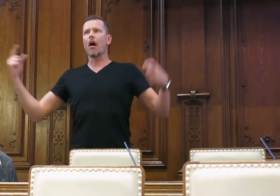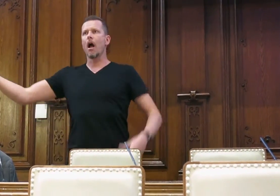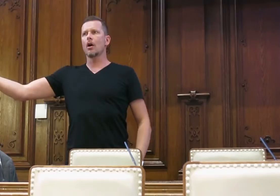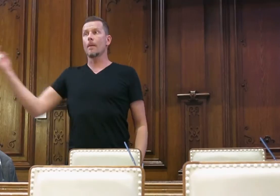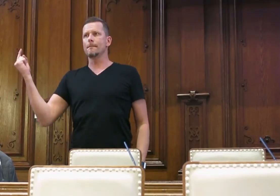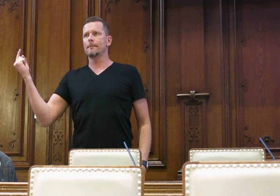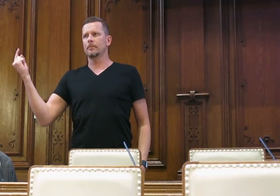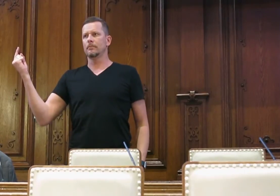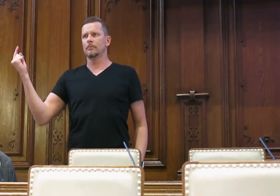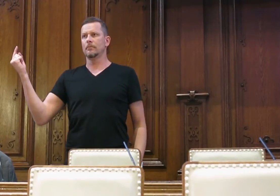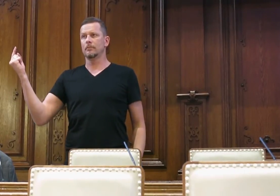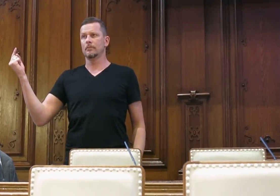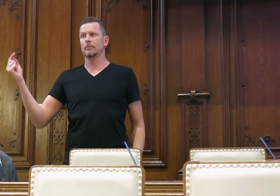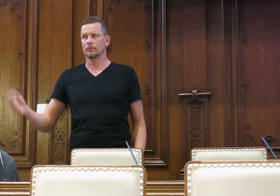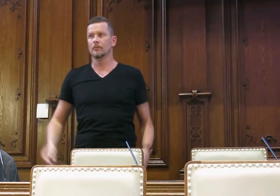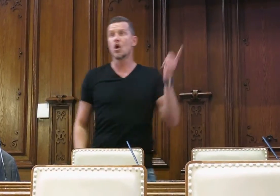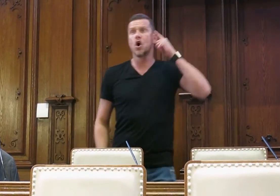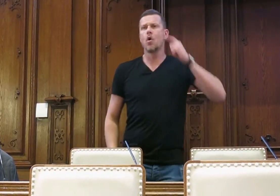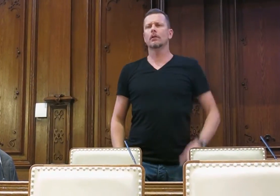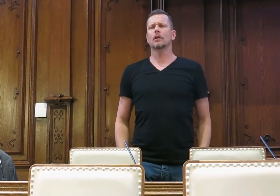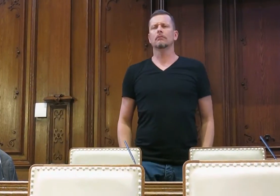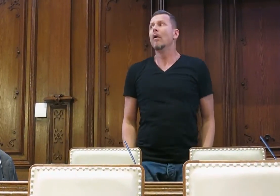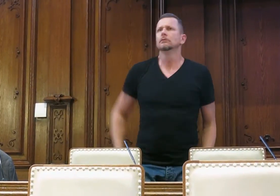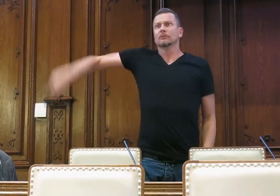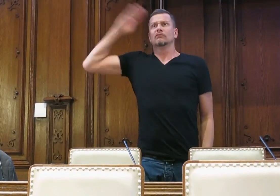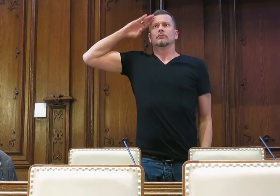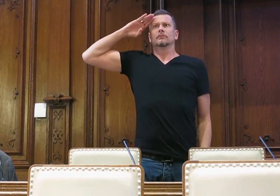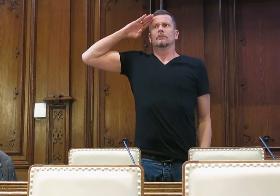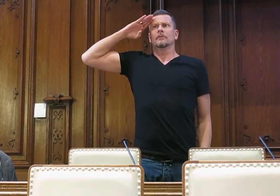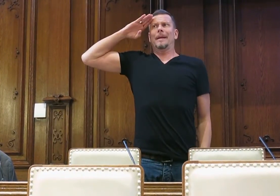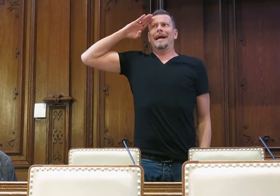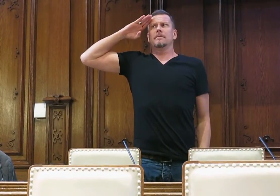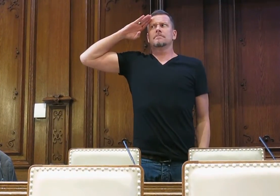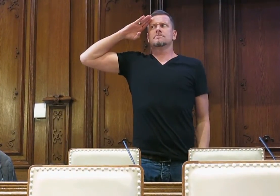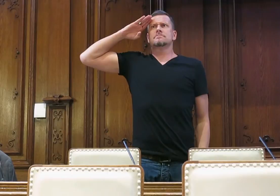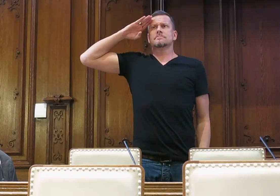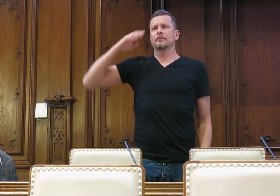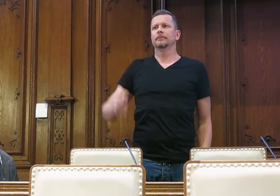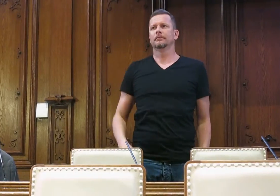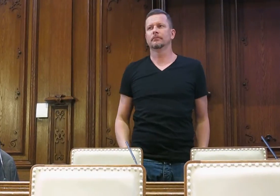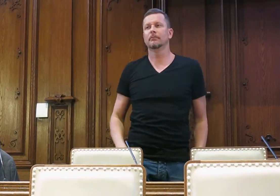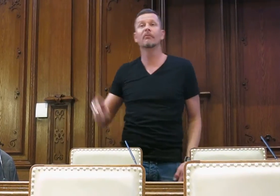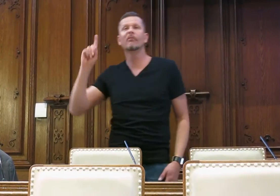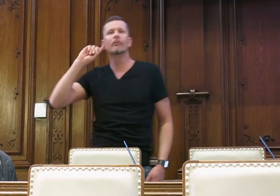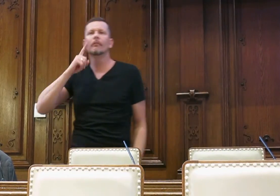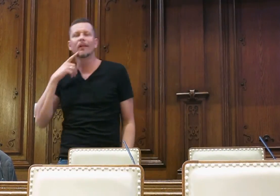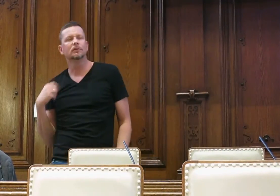Jetzt kommt der General um die Ecke geschossen, ja, dann, warte, jawohl, da,